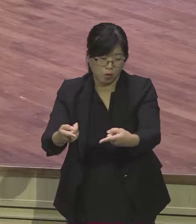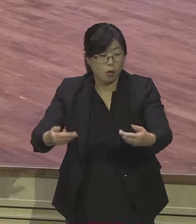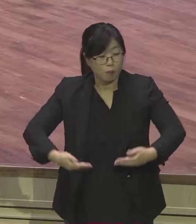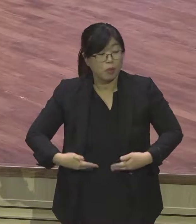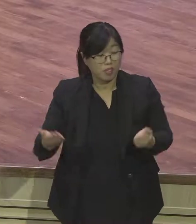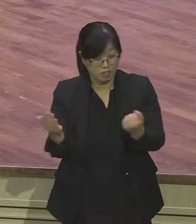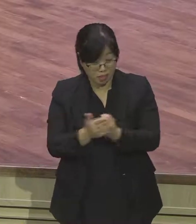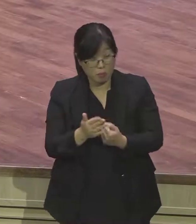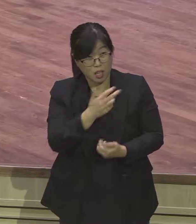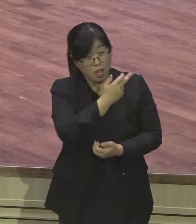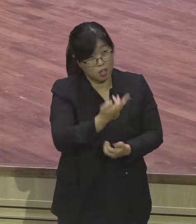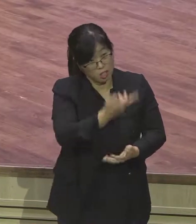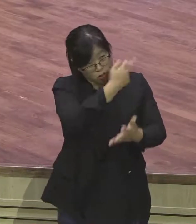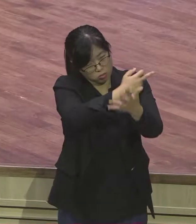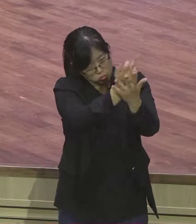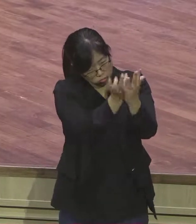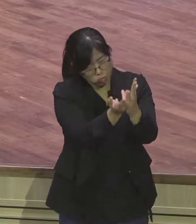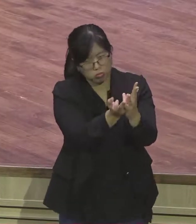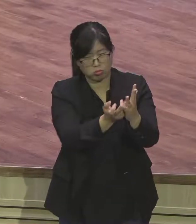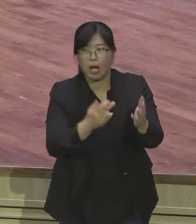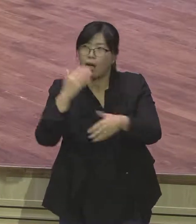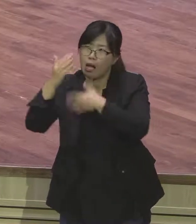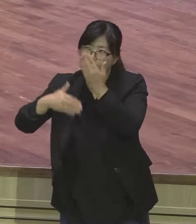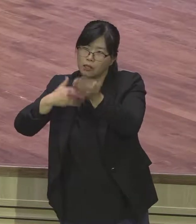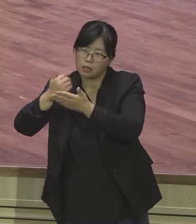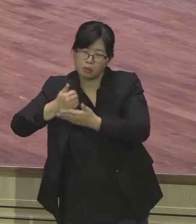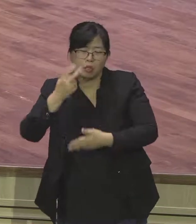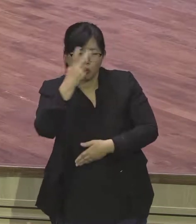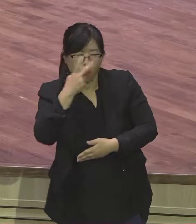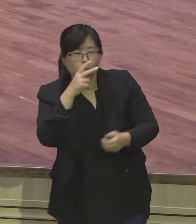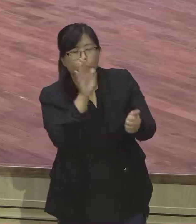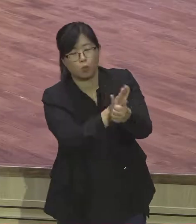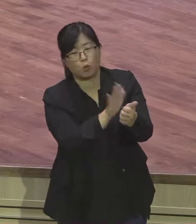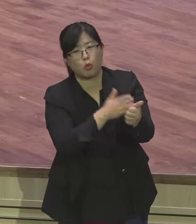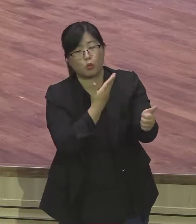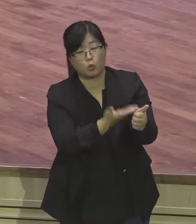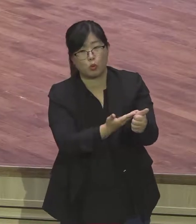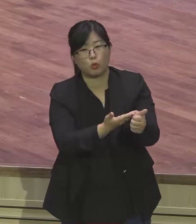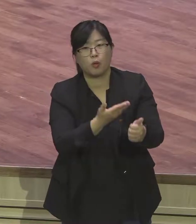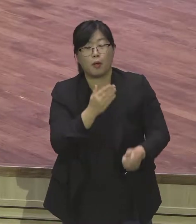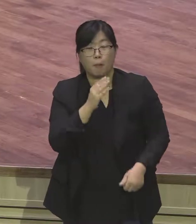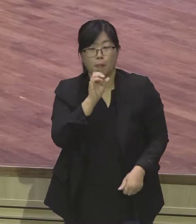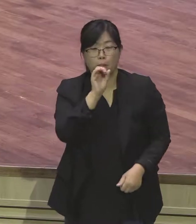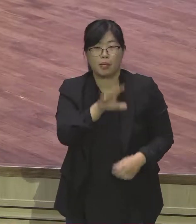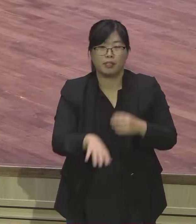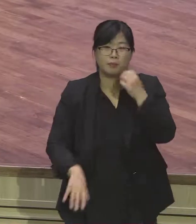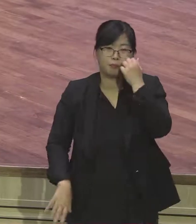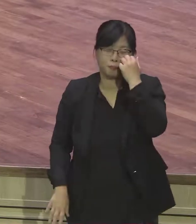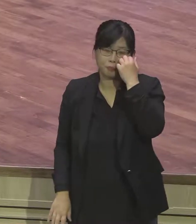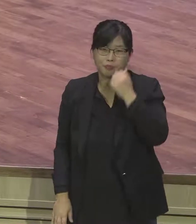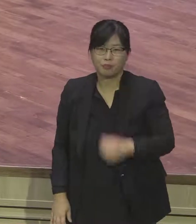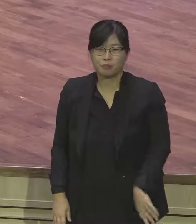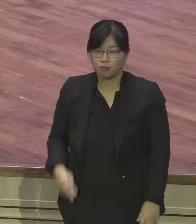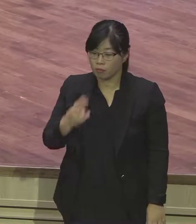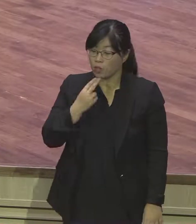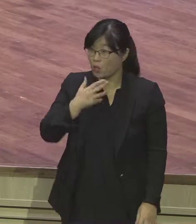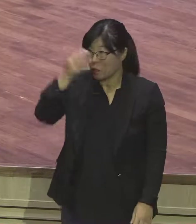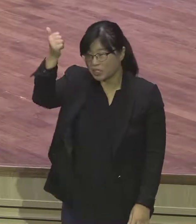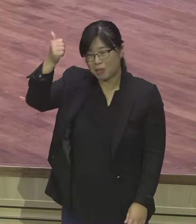이렇게 요셉이 미래를 바라보는 것은요 당신이 자신의 생각에 다른 것이 아니라 하나님 언약을 기반 두고